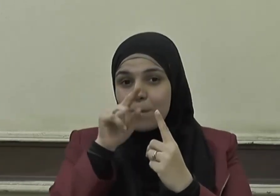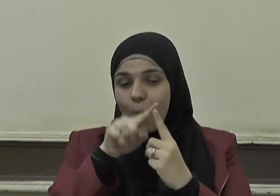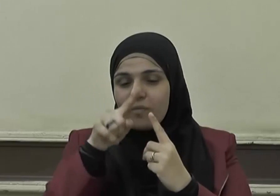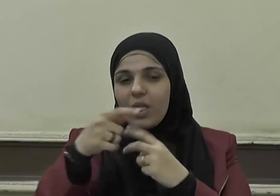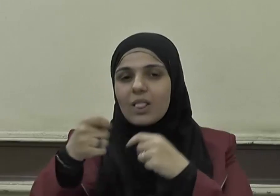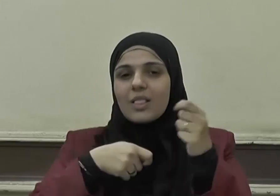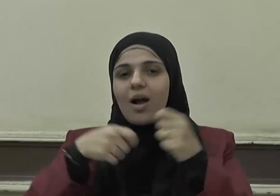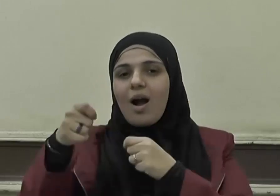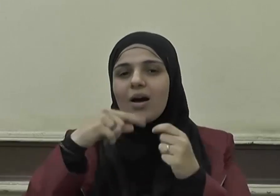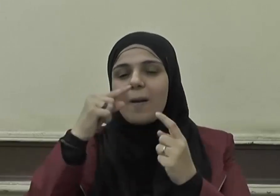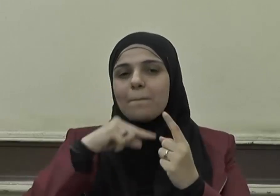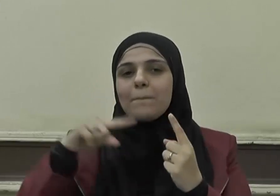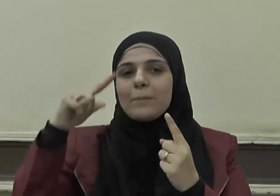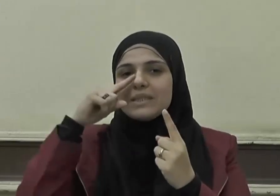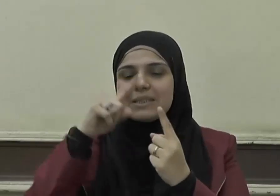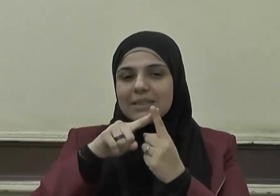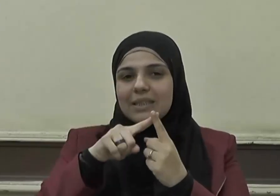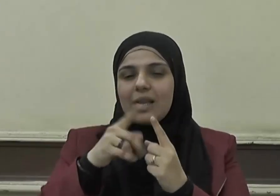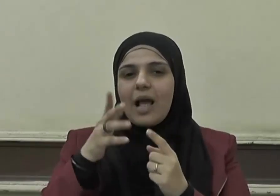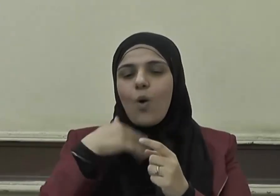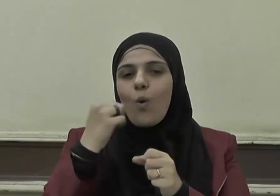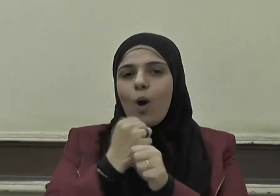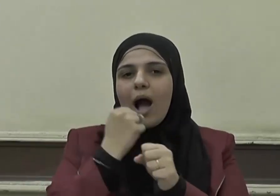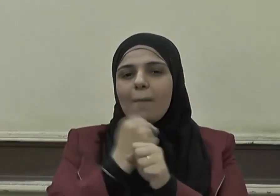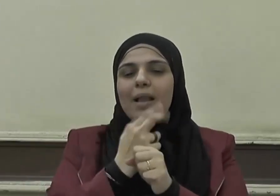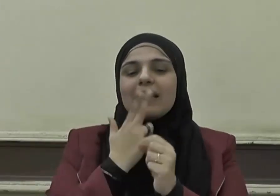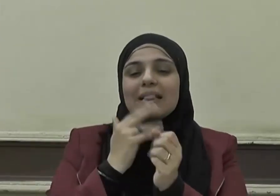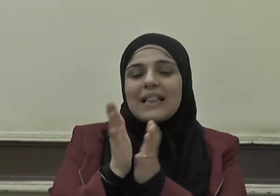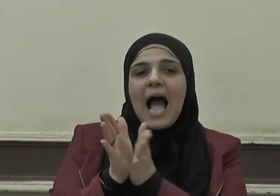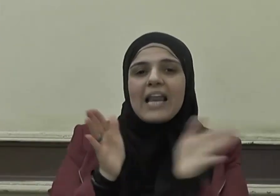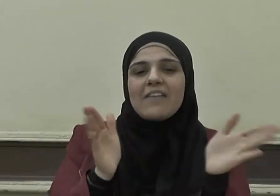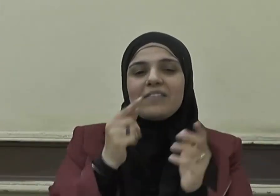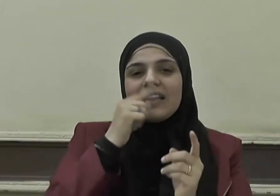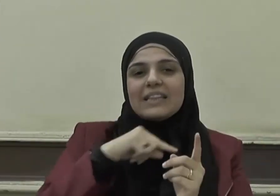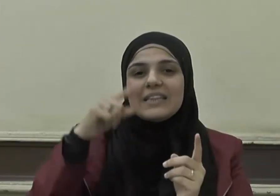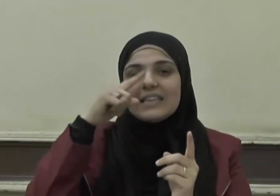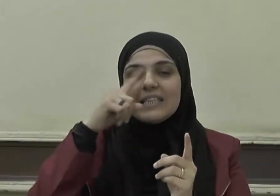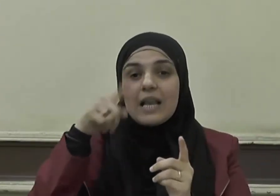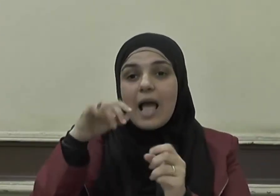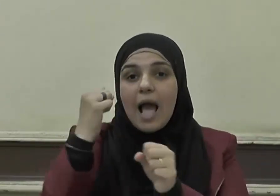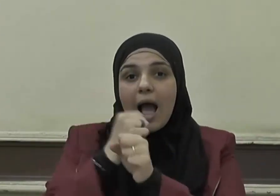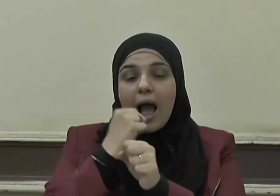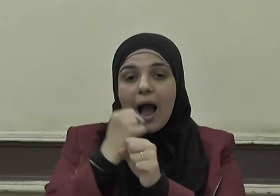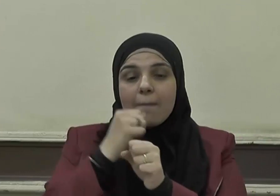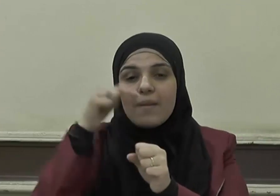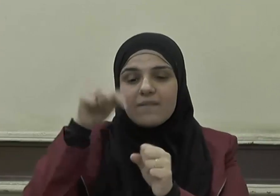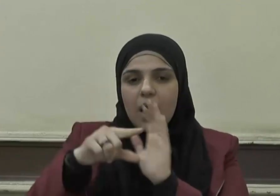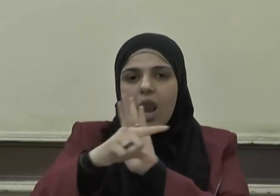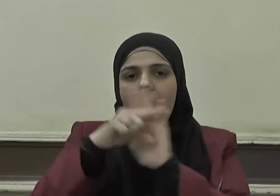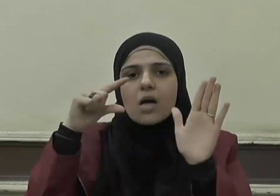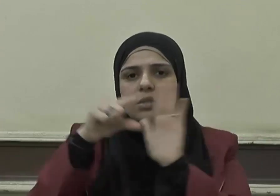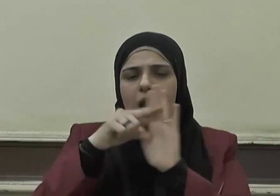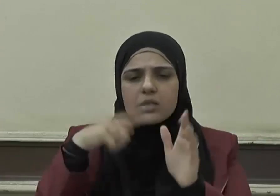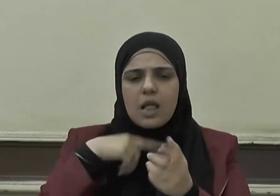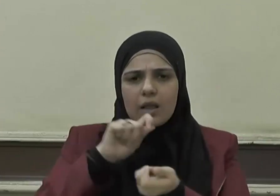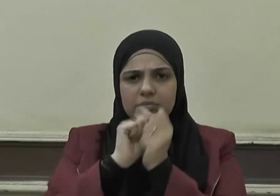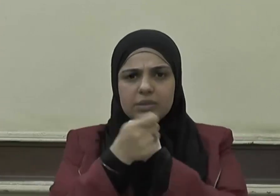بالدين المحرفون له الذين يلوون أعناق النصوص لمآرب خاصة